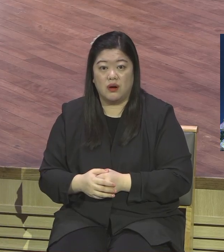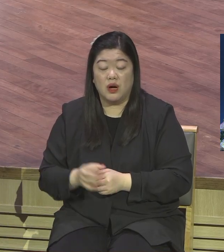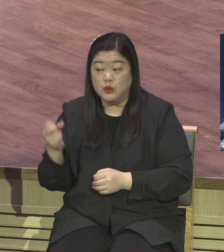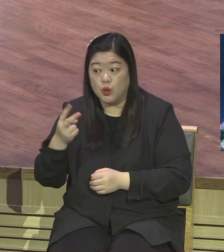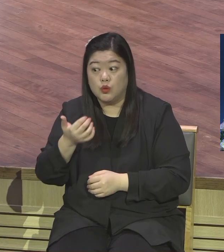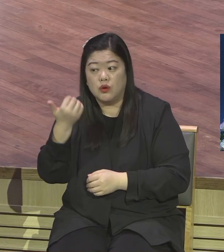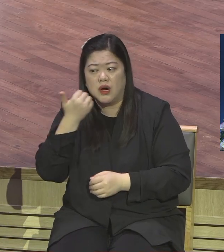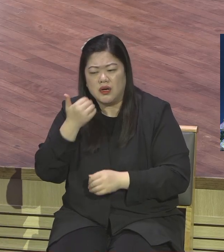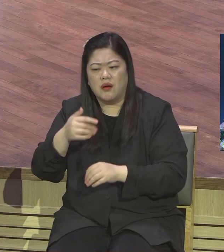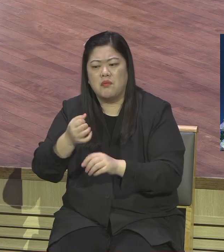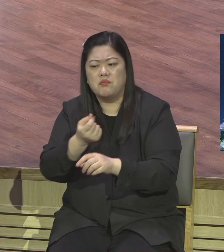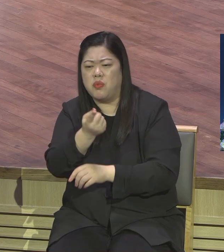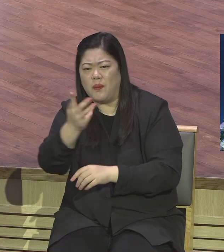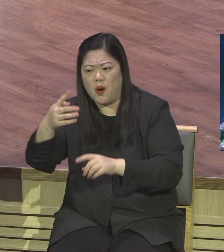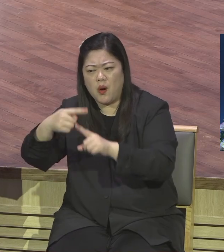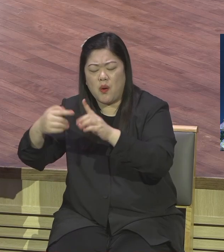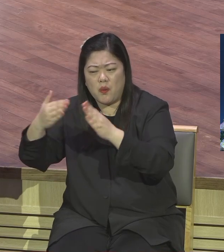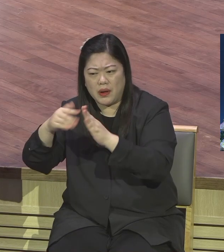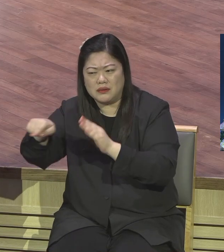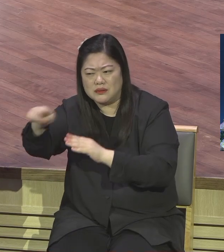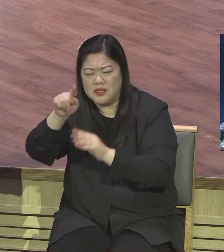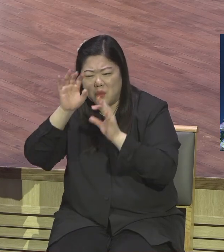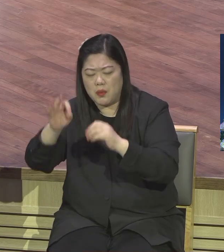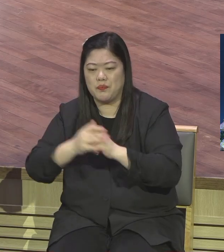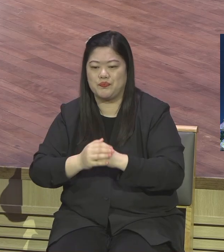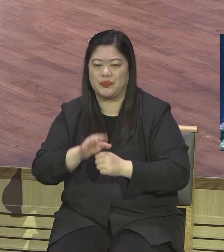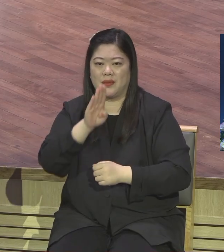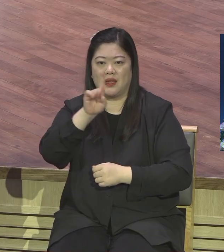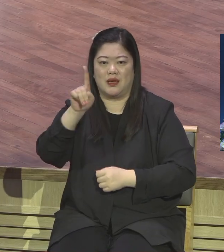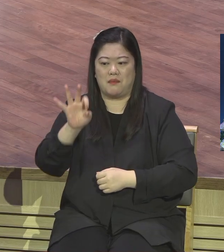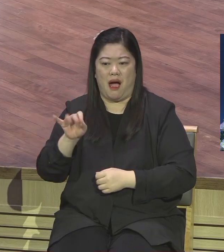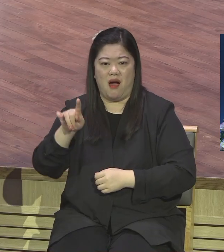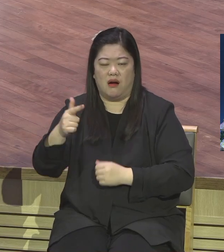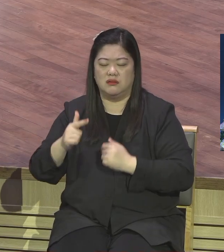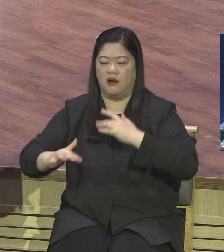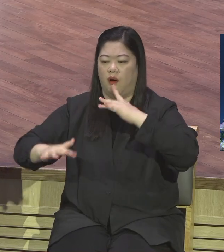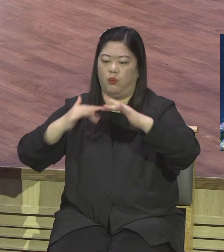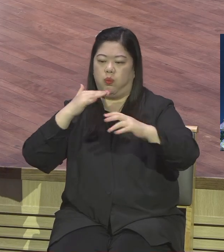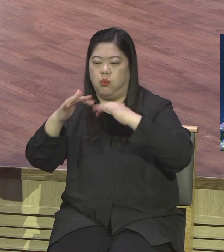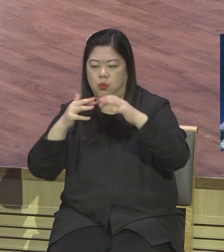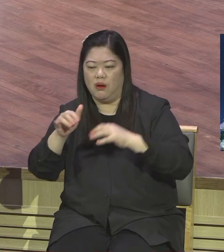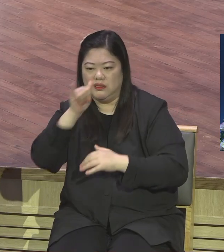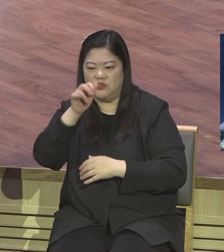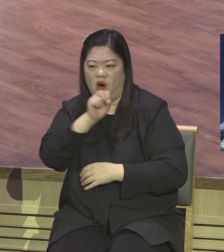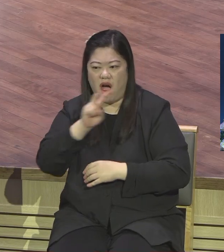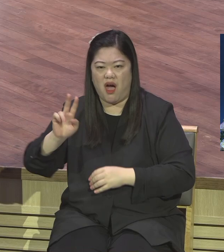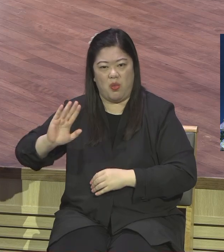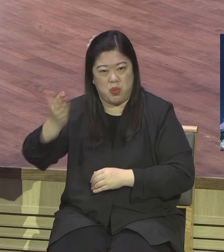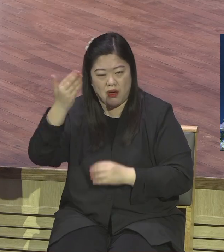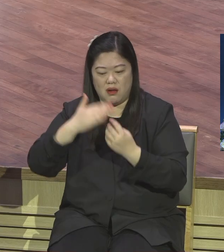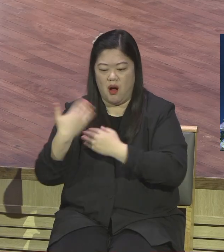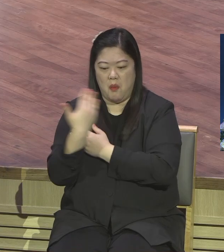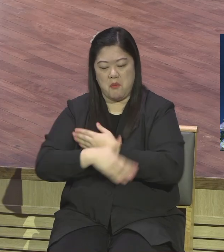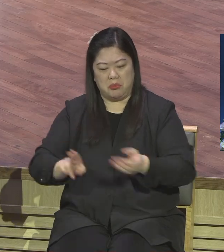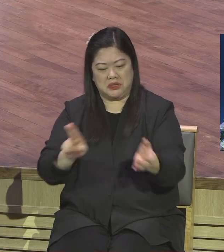방원하나면 구원받는다 오순절이 하는 거예요 막 뭔가 몸에 찌리찌리하고 막 눈물이 쏟아지고